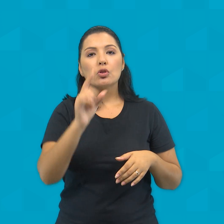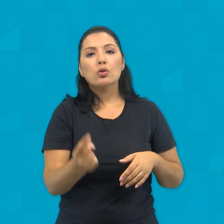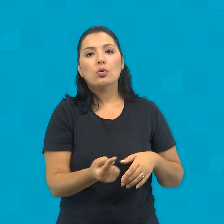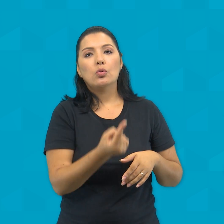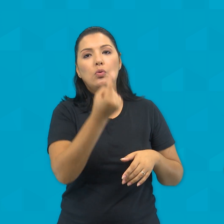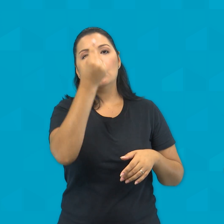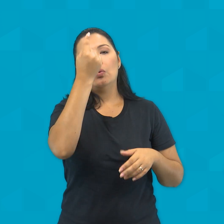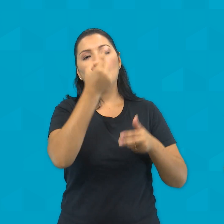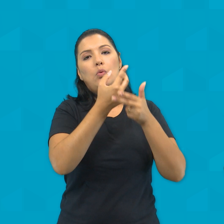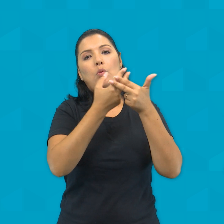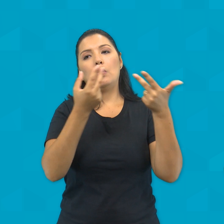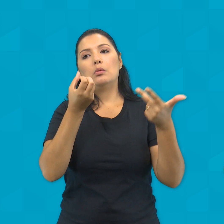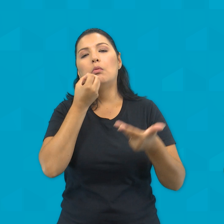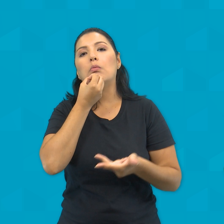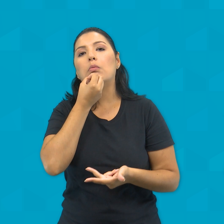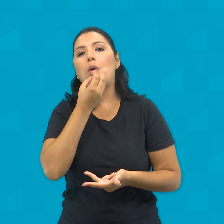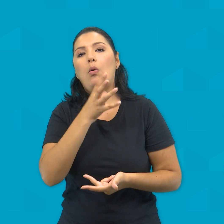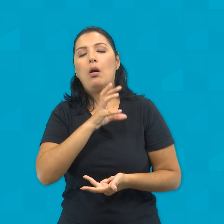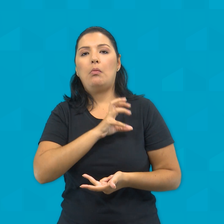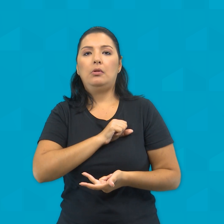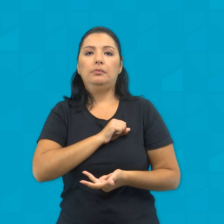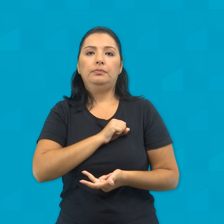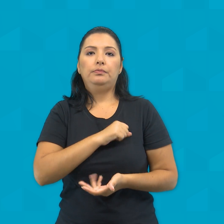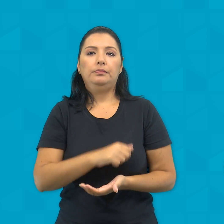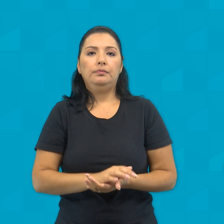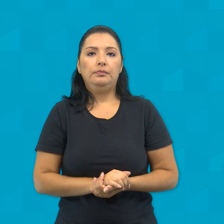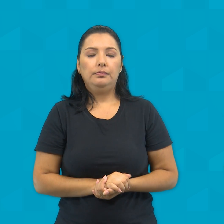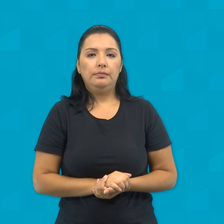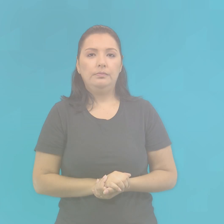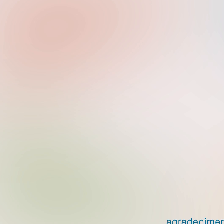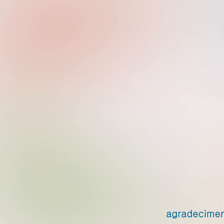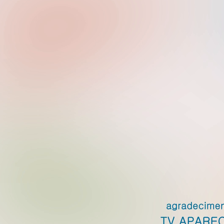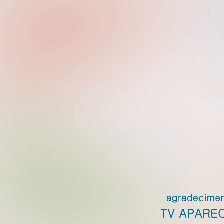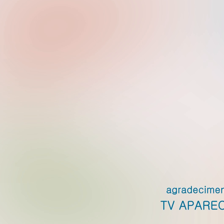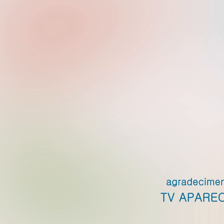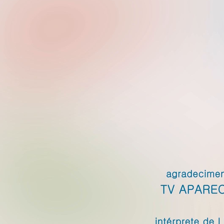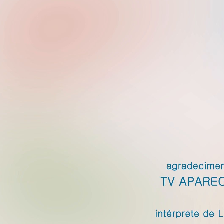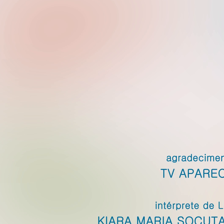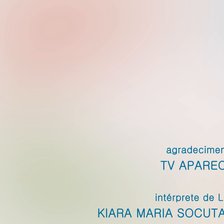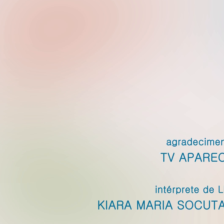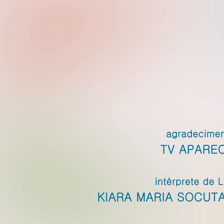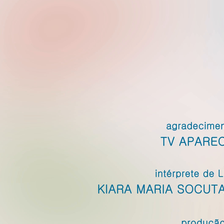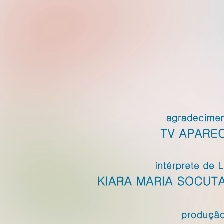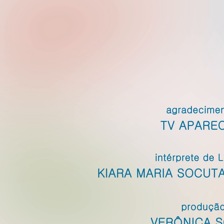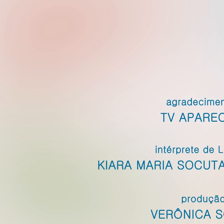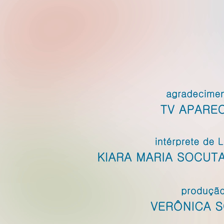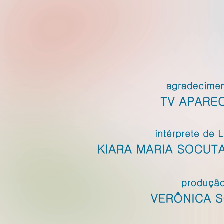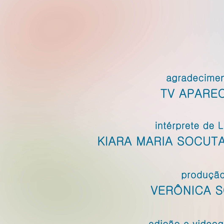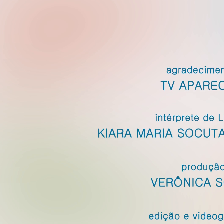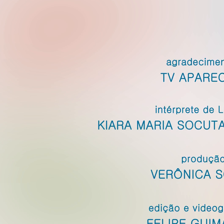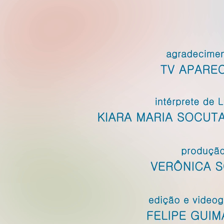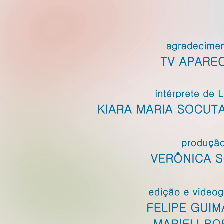expressão de amor na vida. Aprenda no